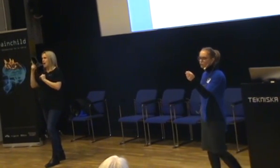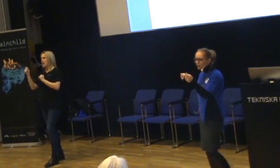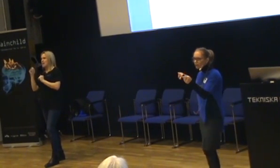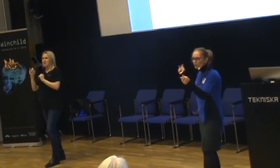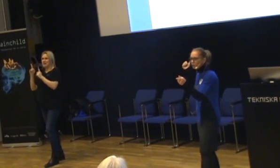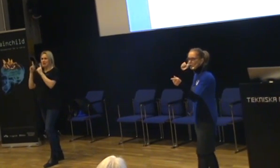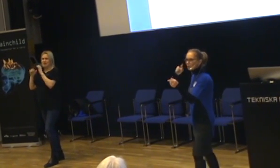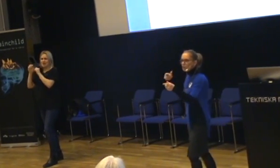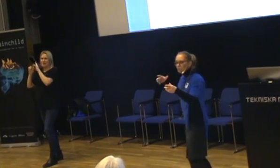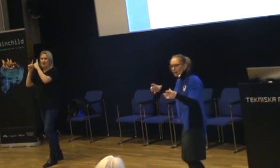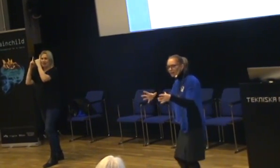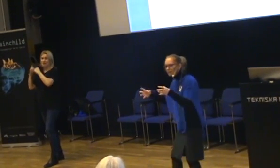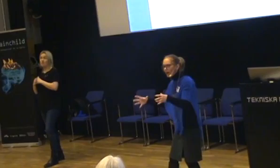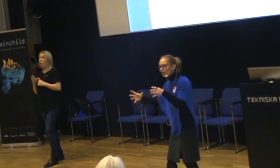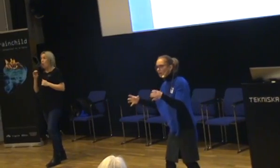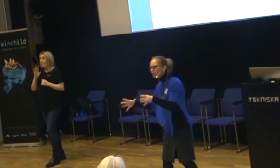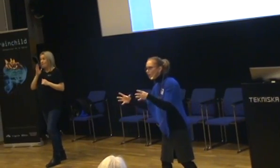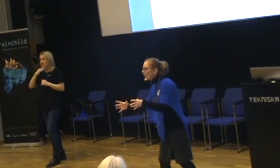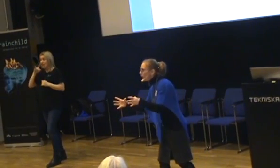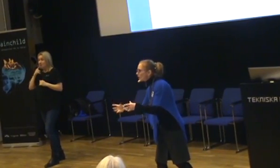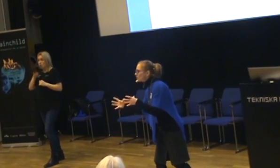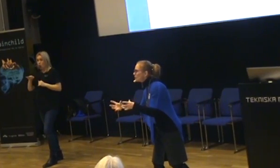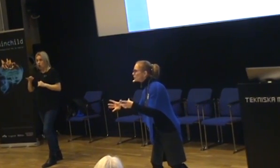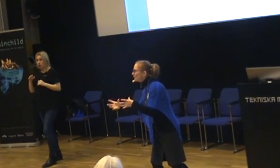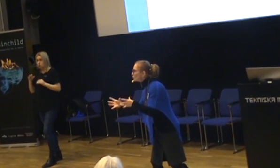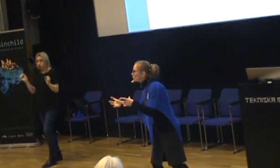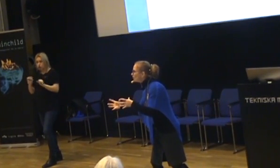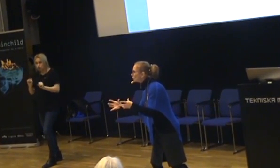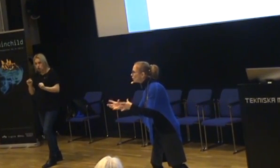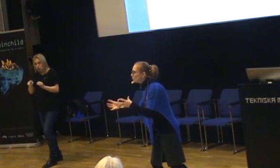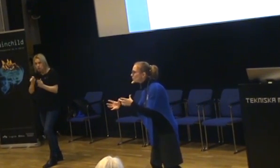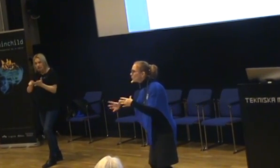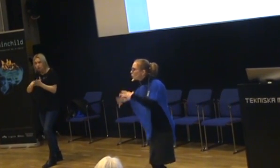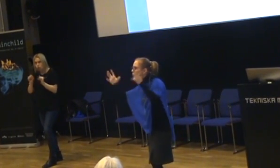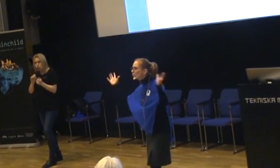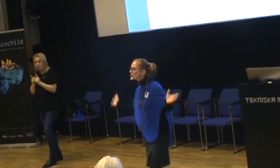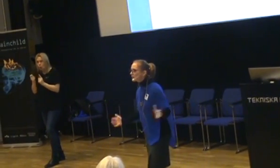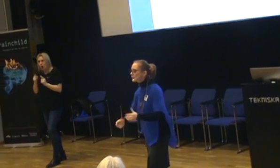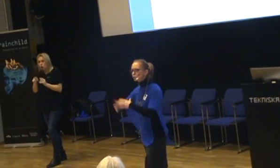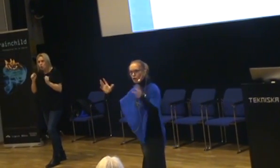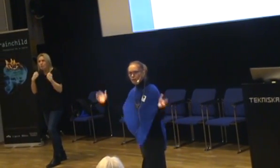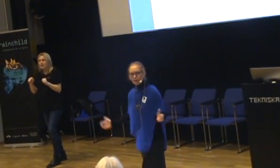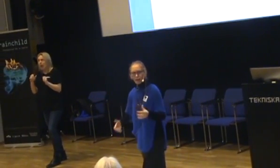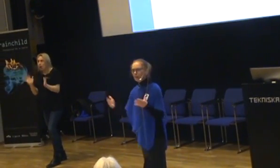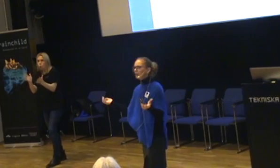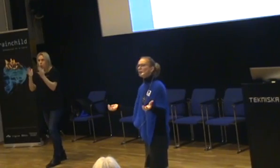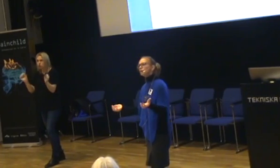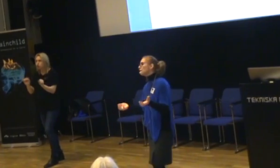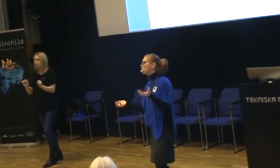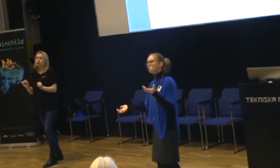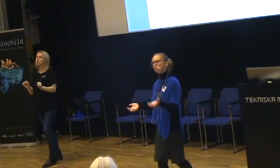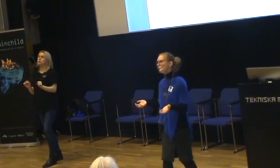För om vi föräldrar och barnen börjar hetsa. Det ska bli något av dig, du måste bli något av dig. Och du ska prestera och du ska göra allt det här.